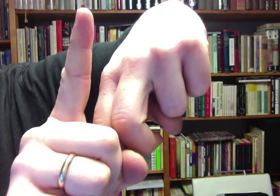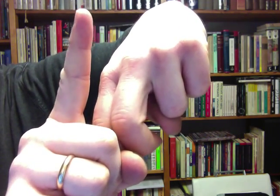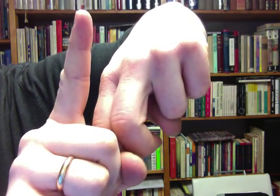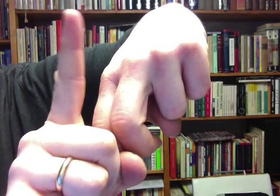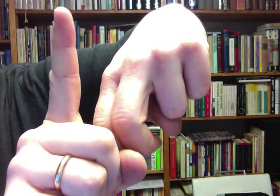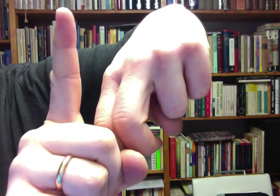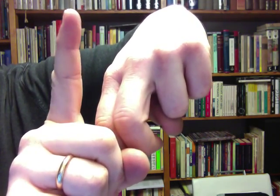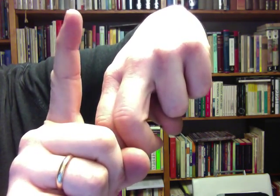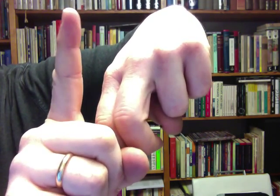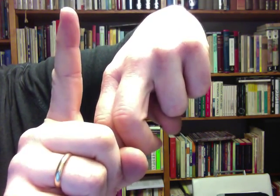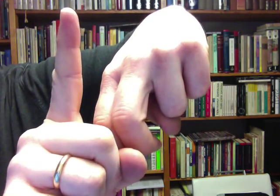Jumala edensä.